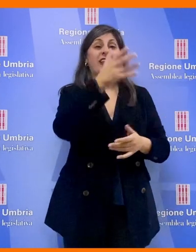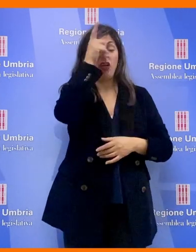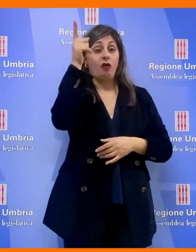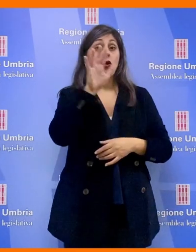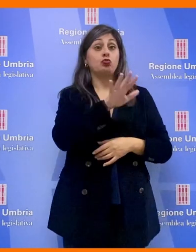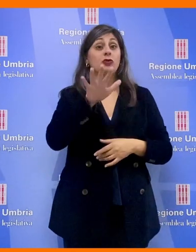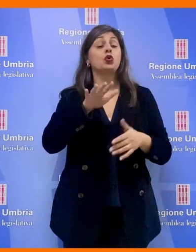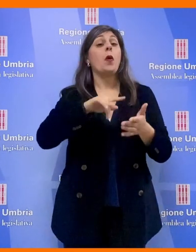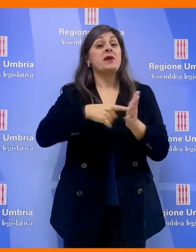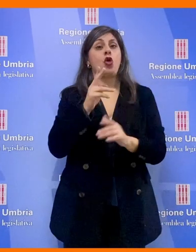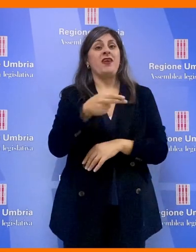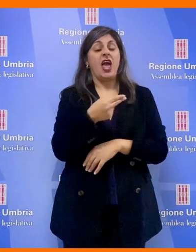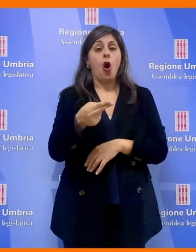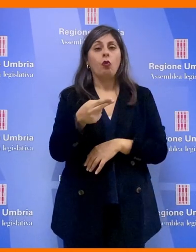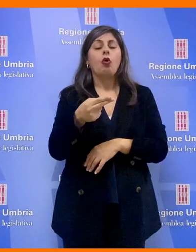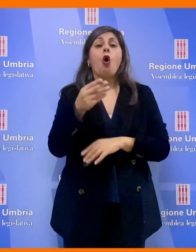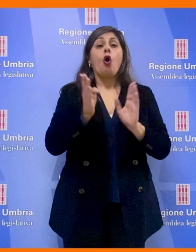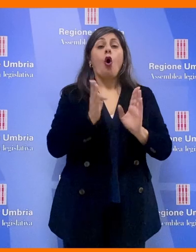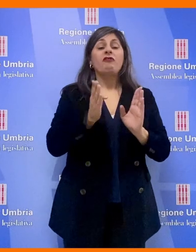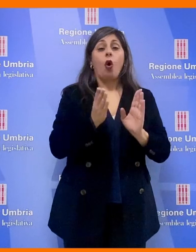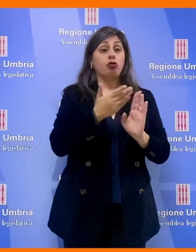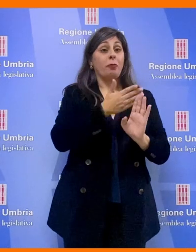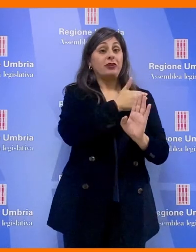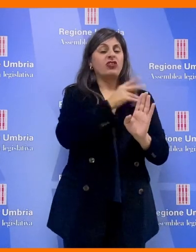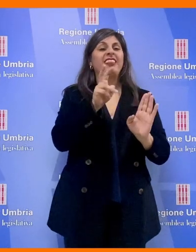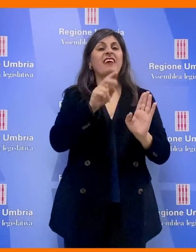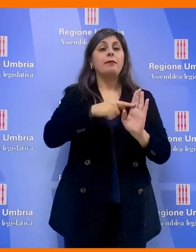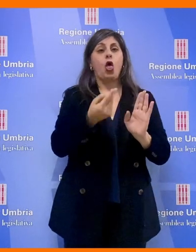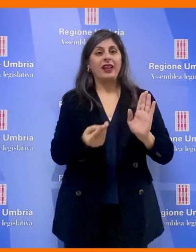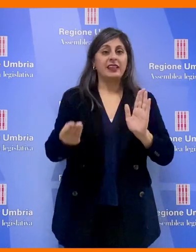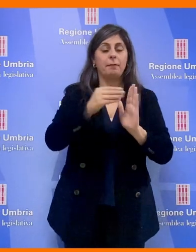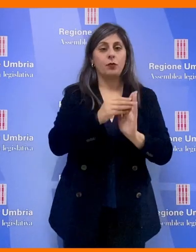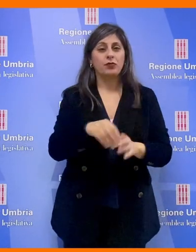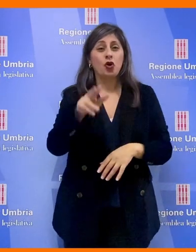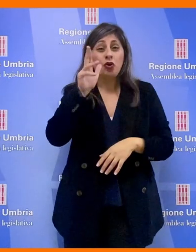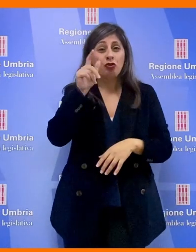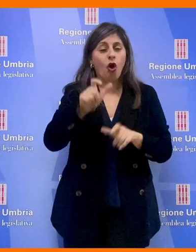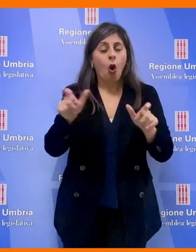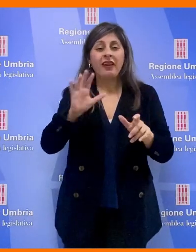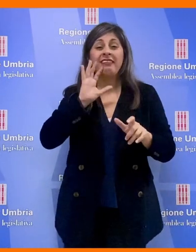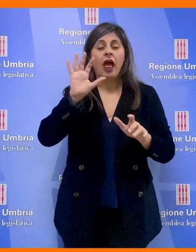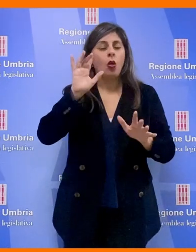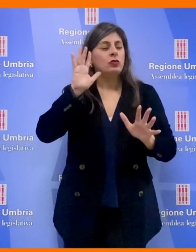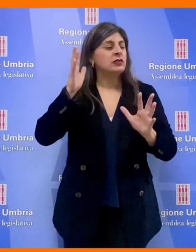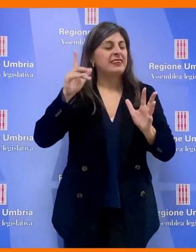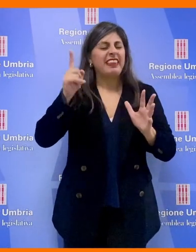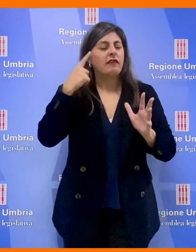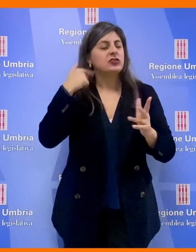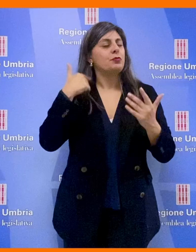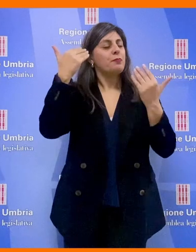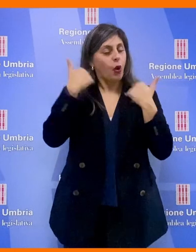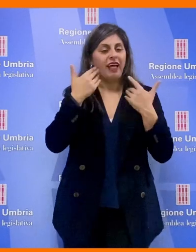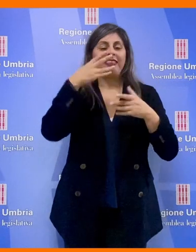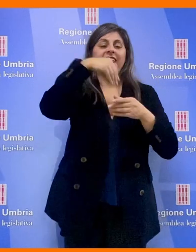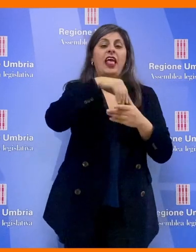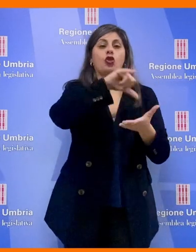55 milioni di euro, 20 in più rispetto agli anni precedenti. Le donne che faticano a denunciare devono sentirsi protette nei centri